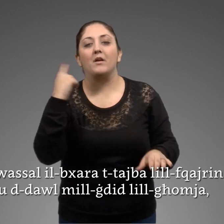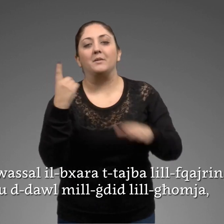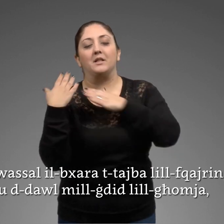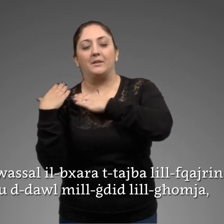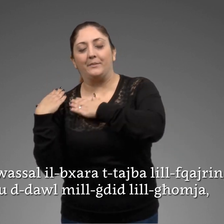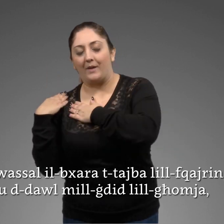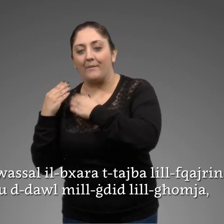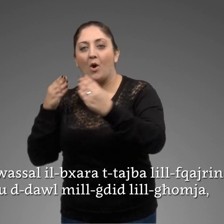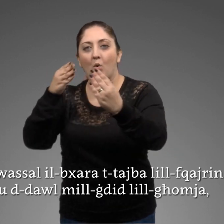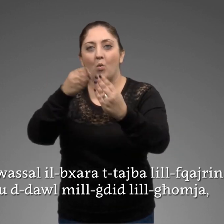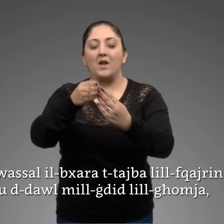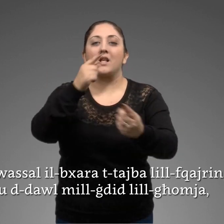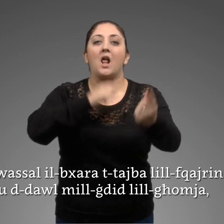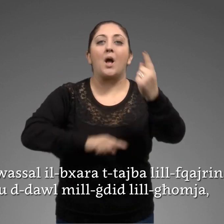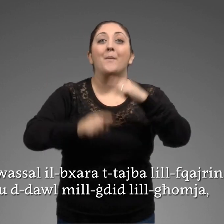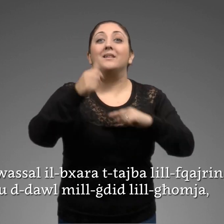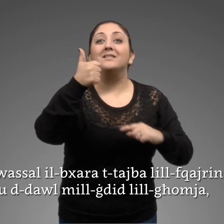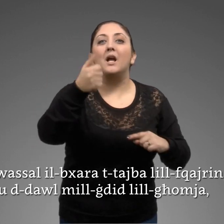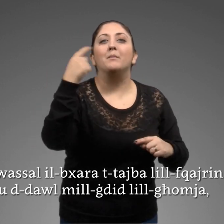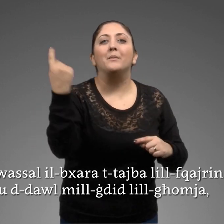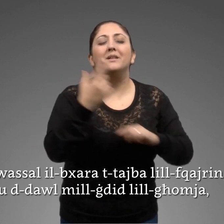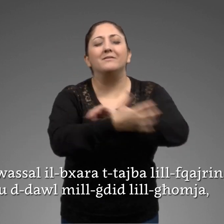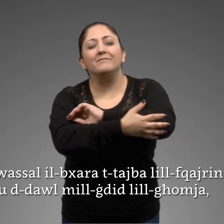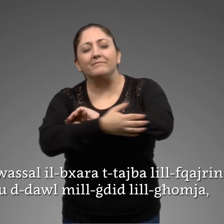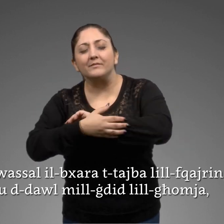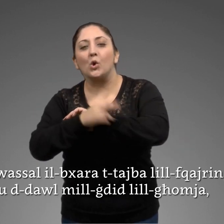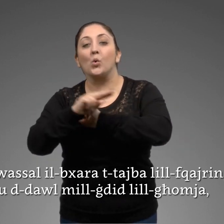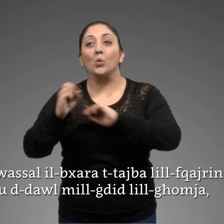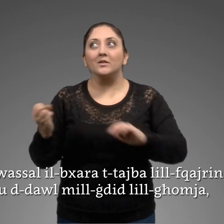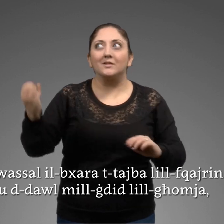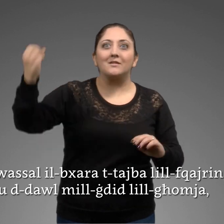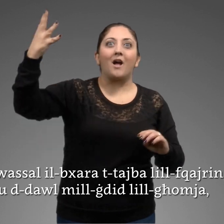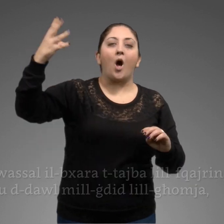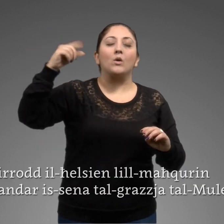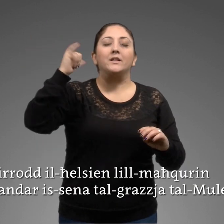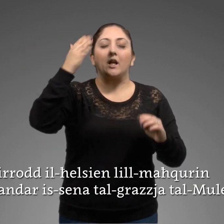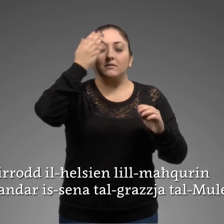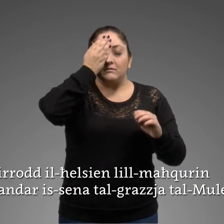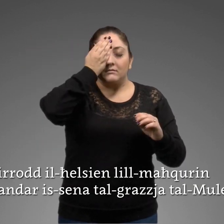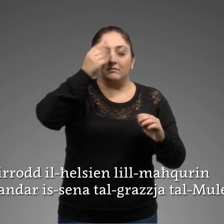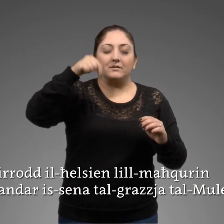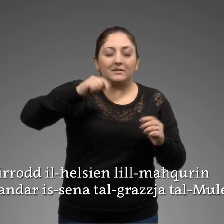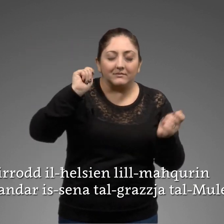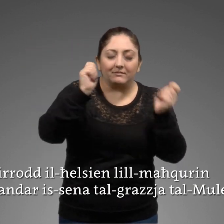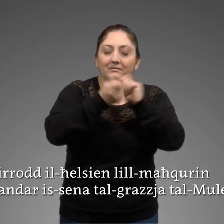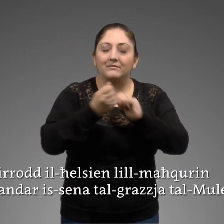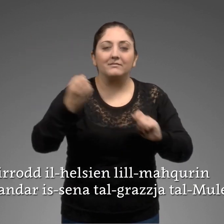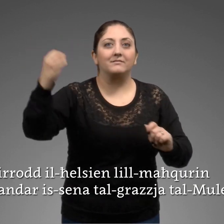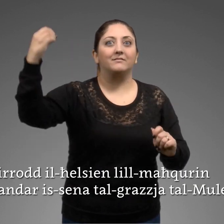-bixara t-tajba l-fqajrin u-d-daħul mil-ġdiet l-l-lomja l-ratt l-ħelsin l-l